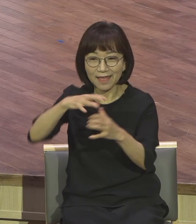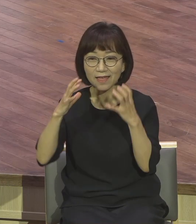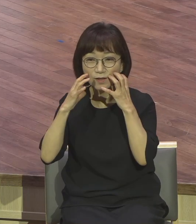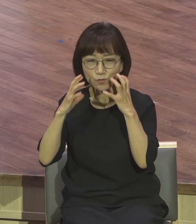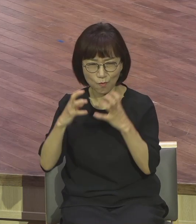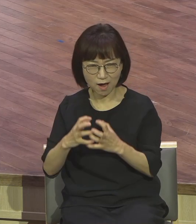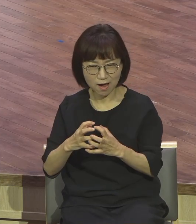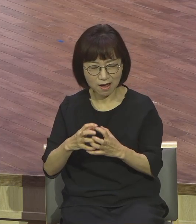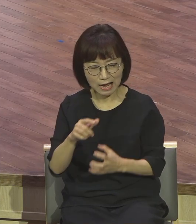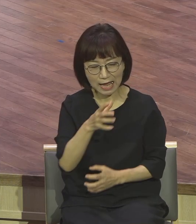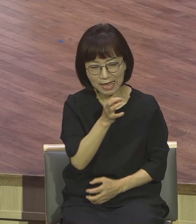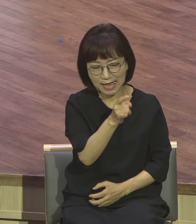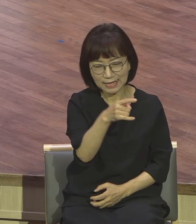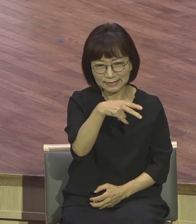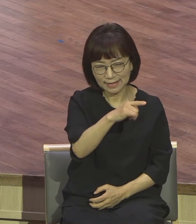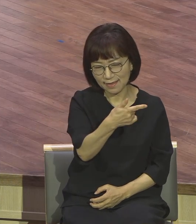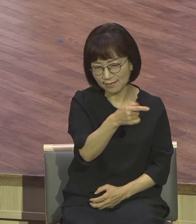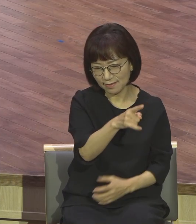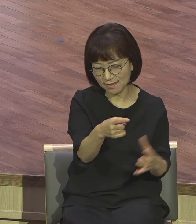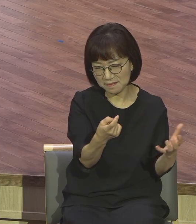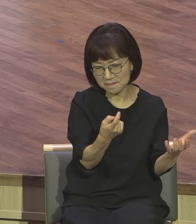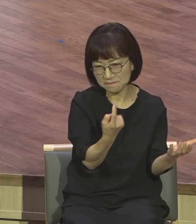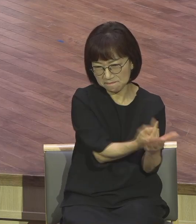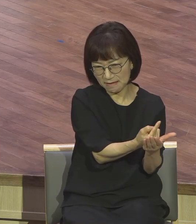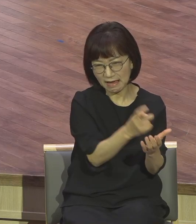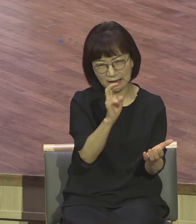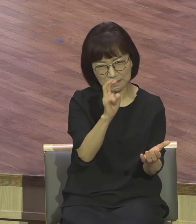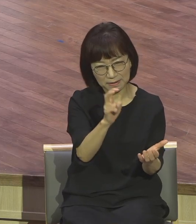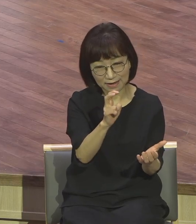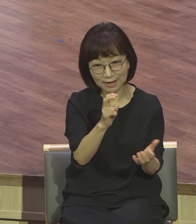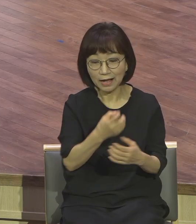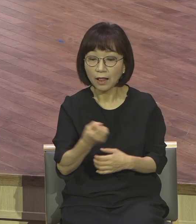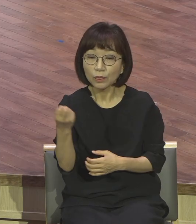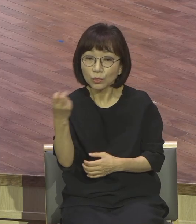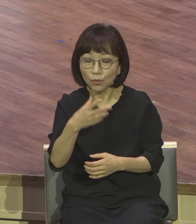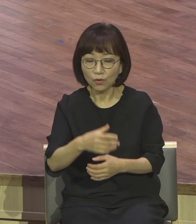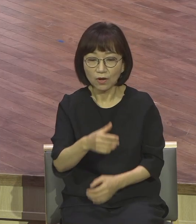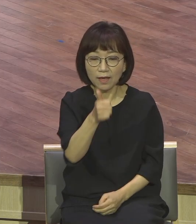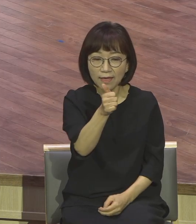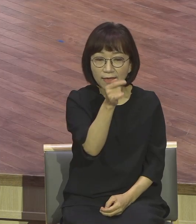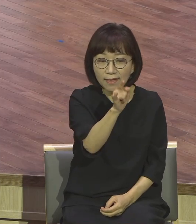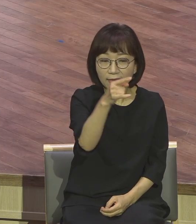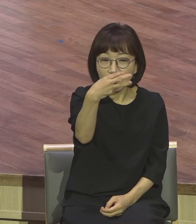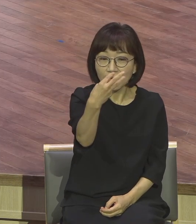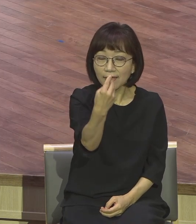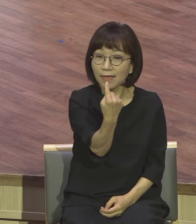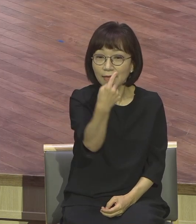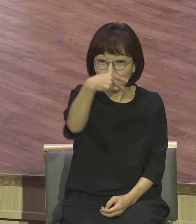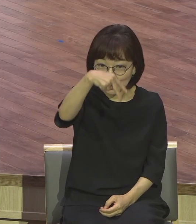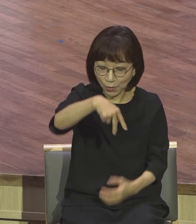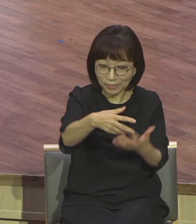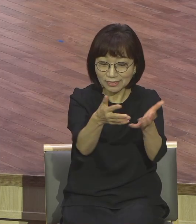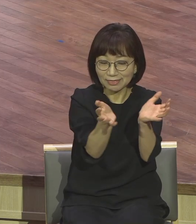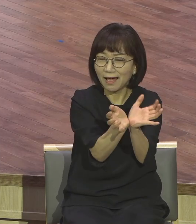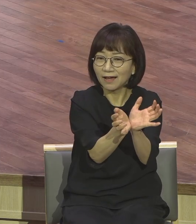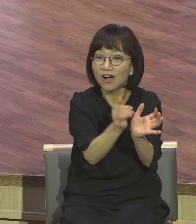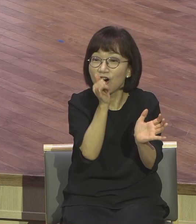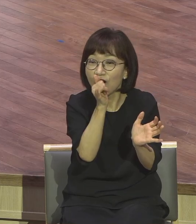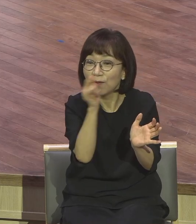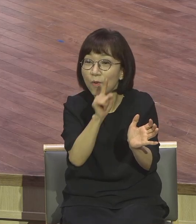있습니다. 이외에도 헤롯당, 셀롯당 이런 정치적인 그룹도 있었어요. 헤롯당은 헤롯을